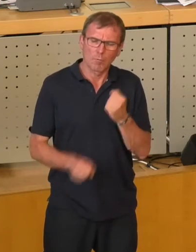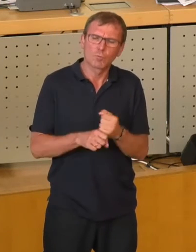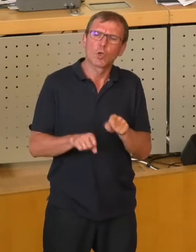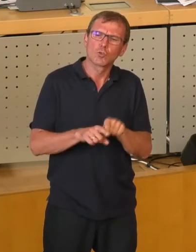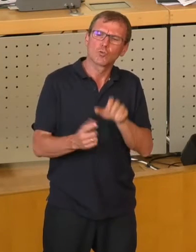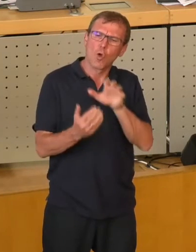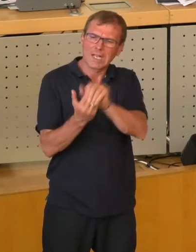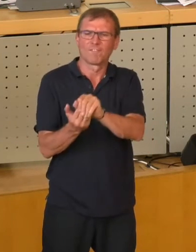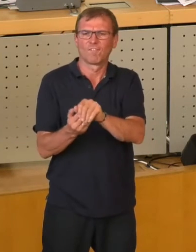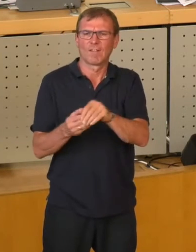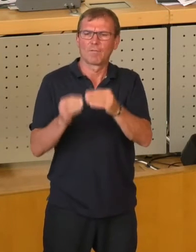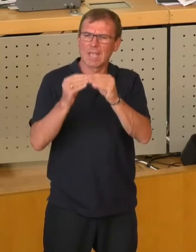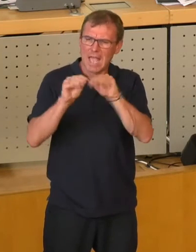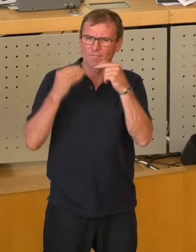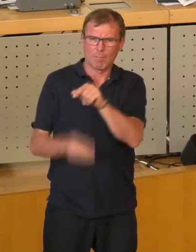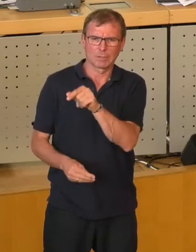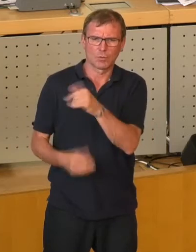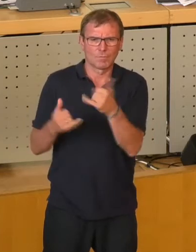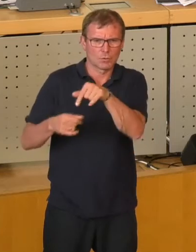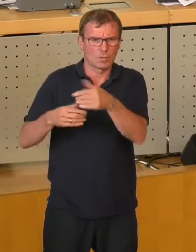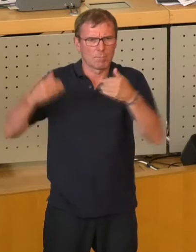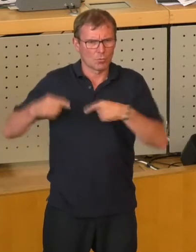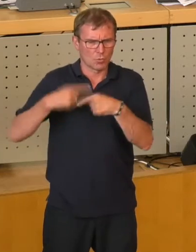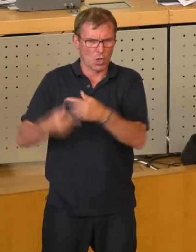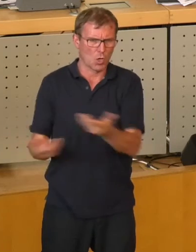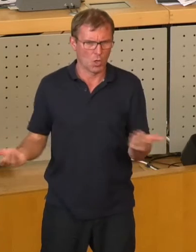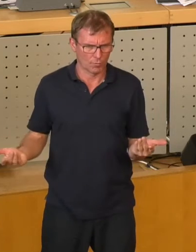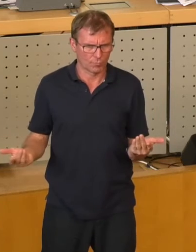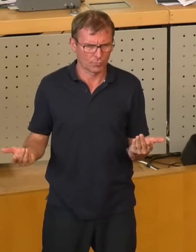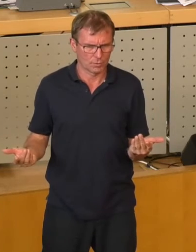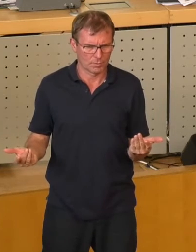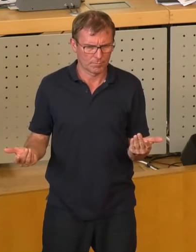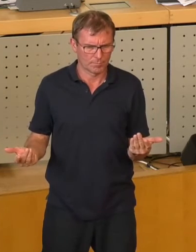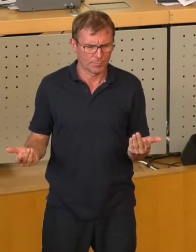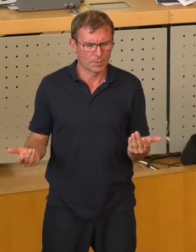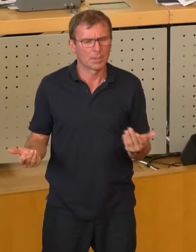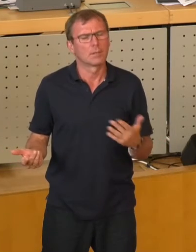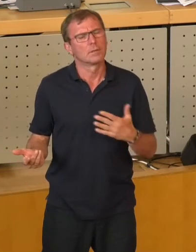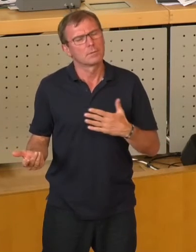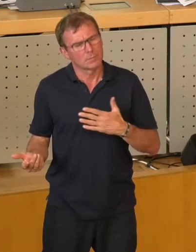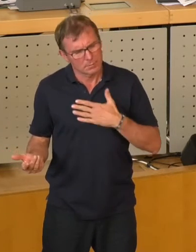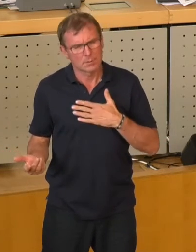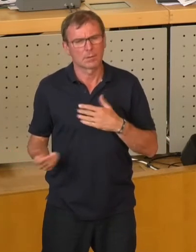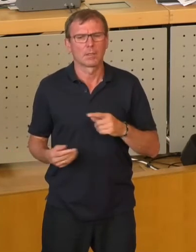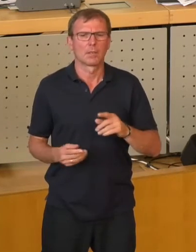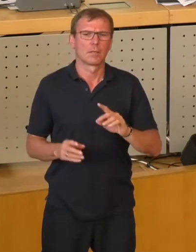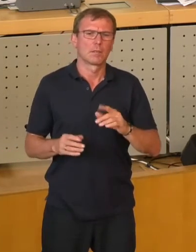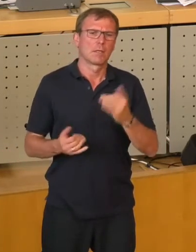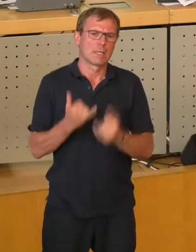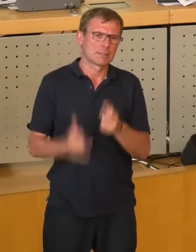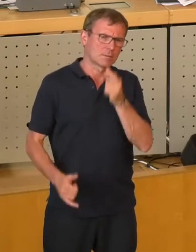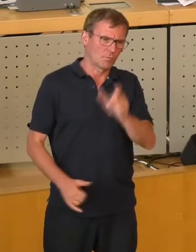auf die Informationen, was dort läuft im Hintergrund. Das ist so ein bisschen auch das, was ich als abgesagt habe. Ich komme mal nie mehr wieder an. Dankeschön.